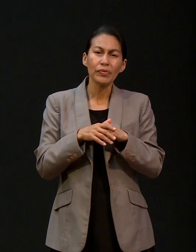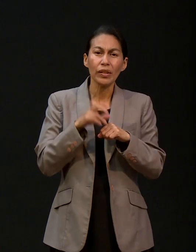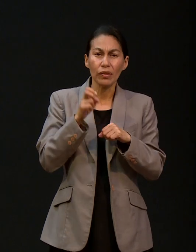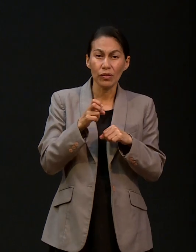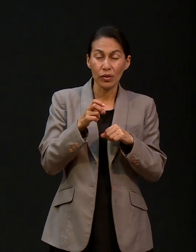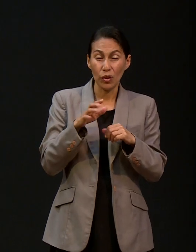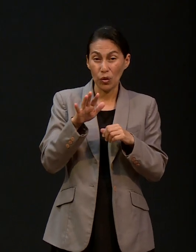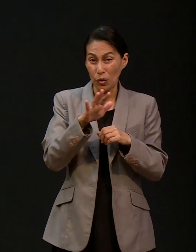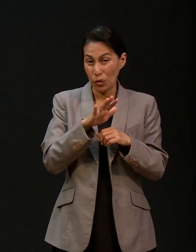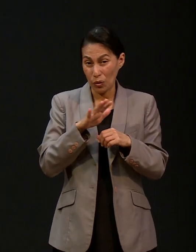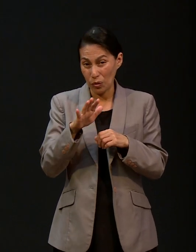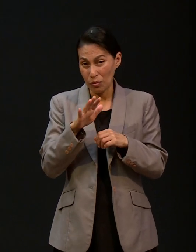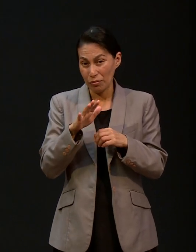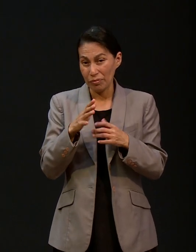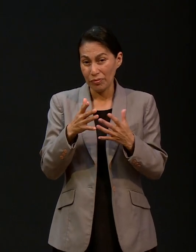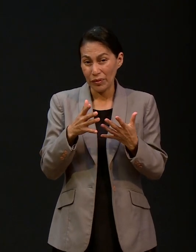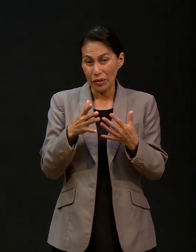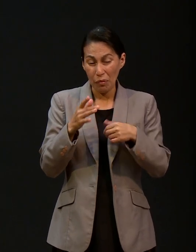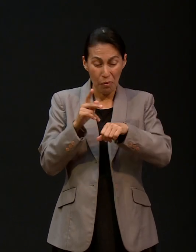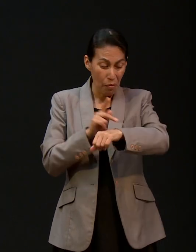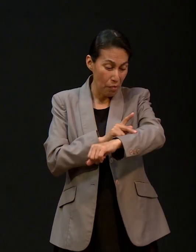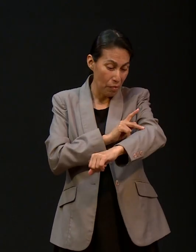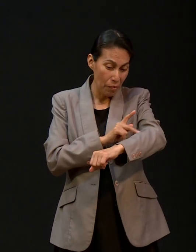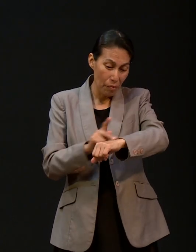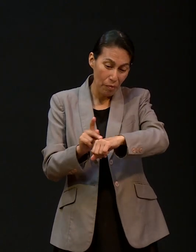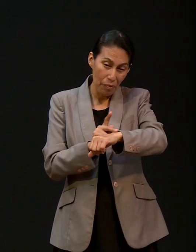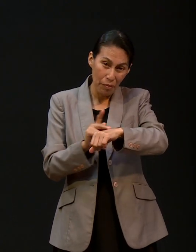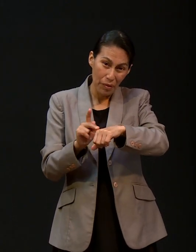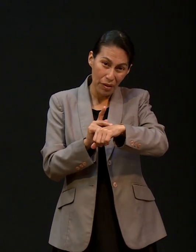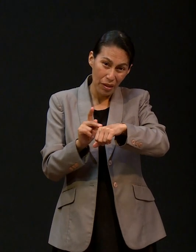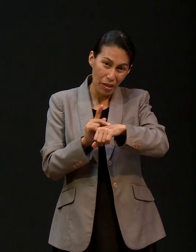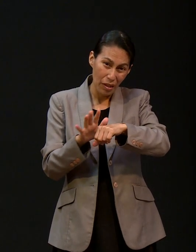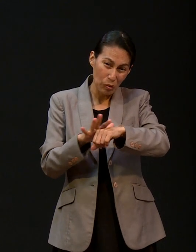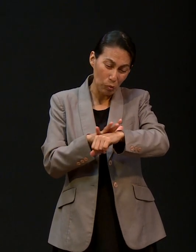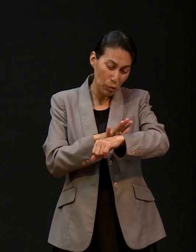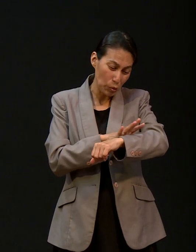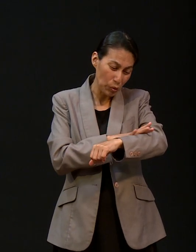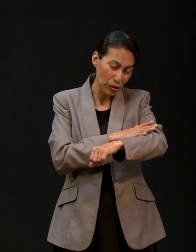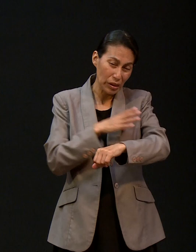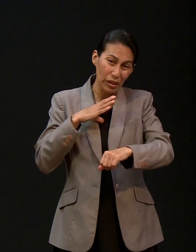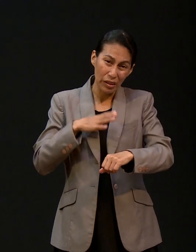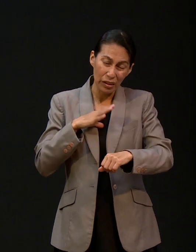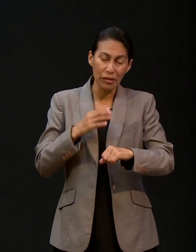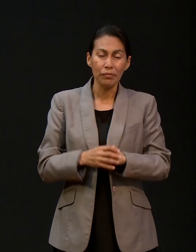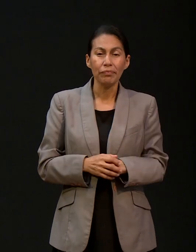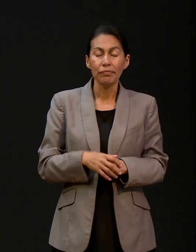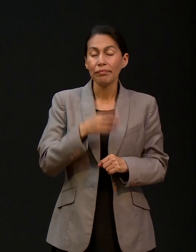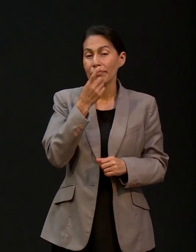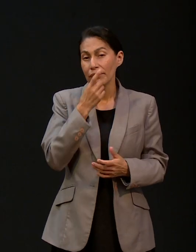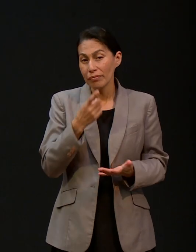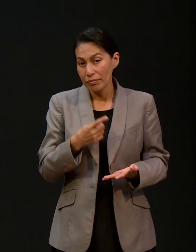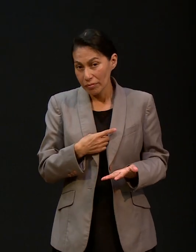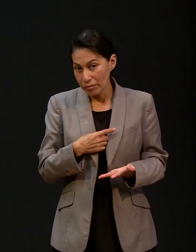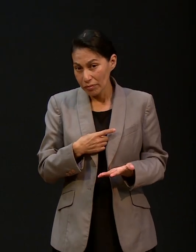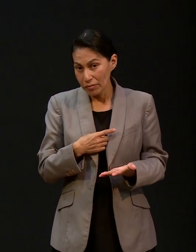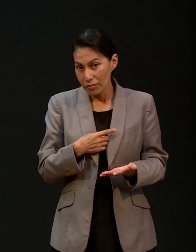problema de metástasis y que cuando nos detectaron el cáncer, pues los médicos nos dijeron que no tenía